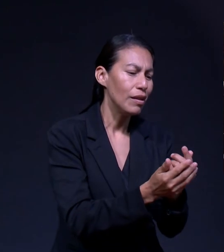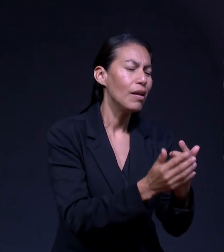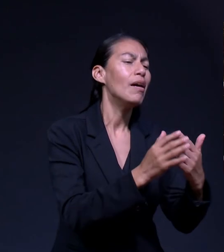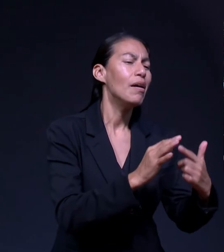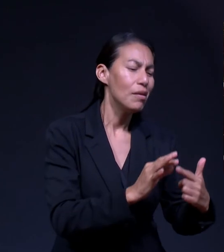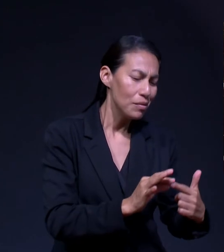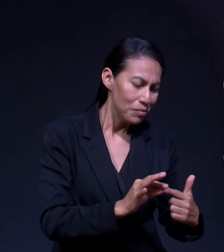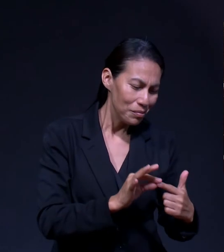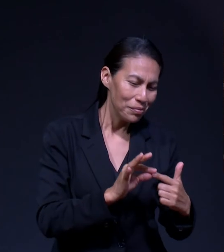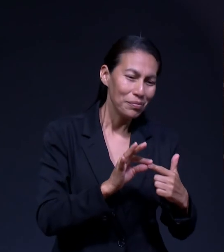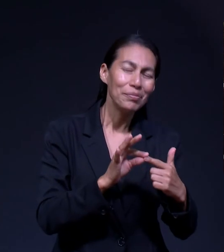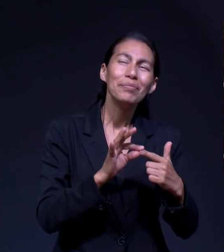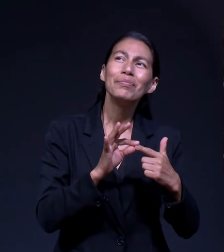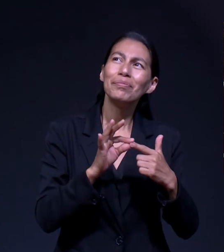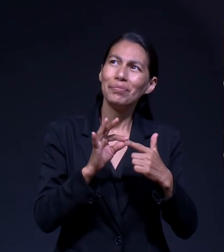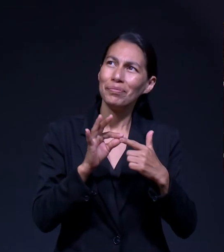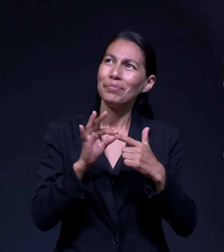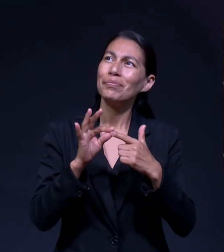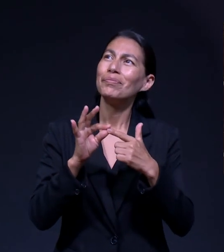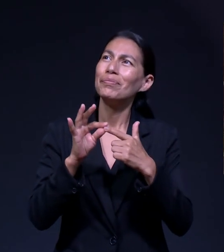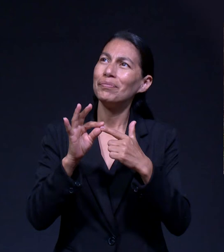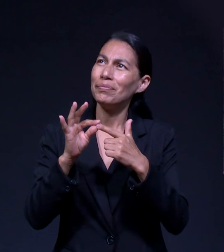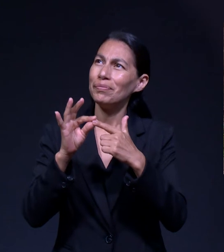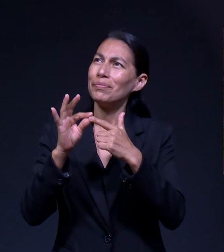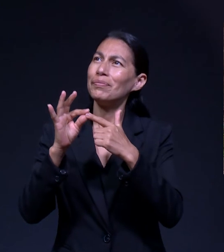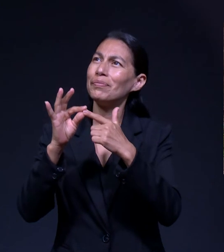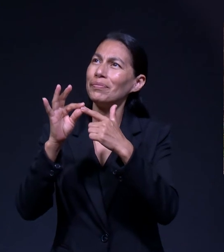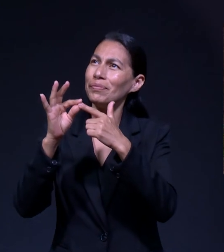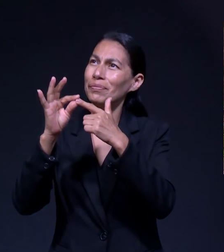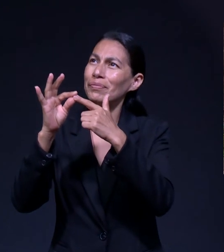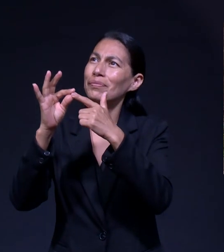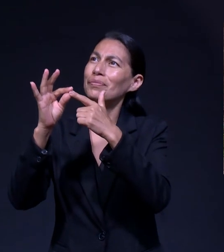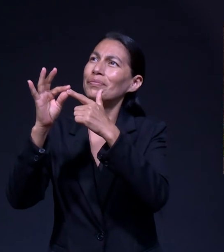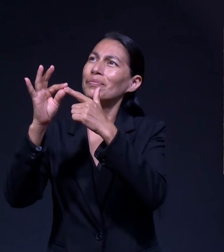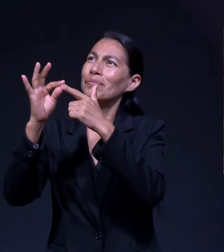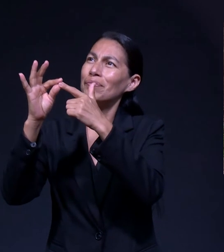Guiará Me Asirá